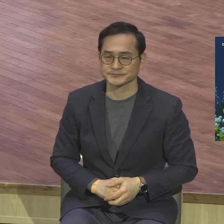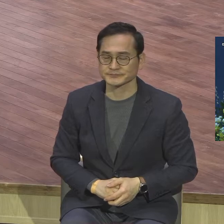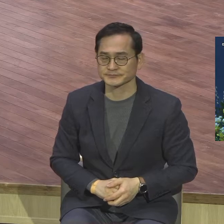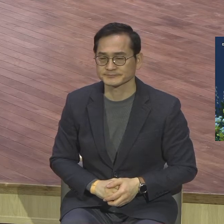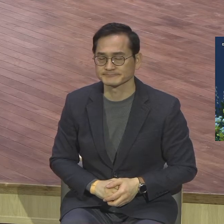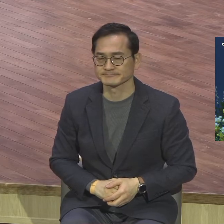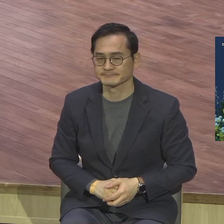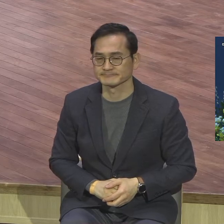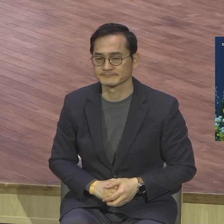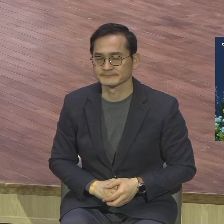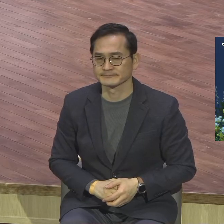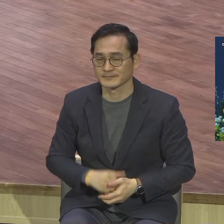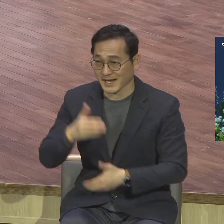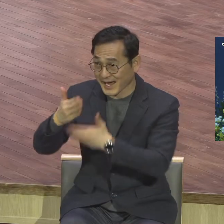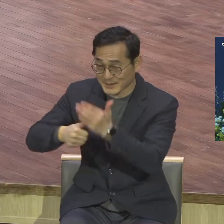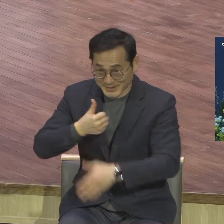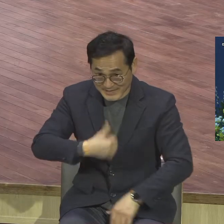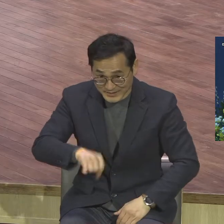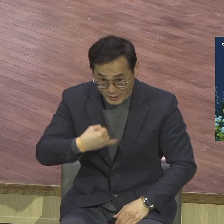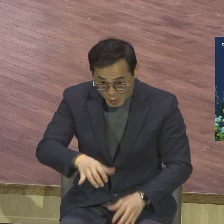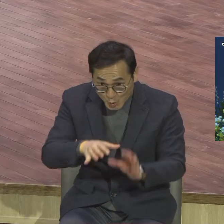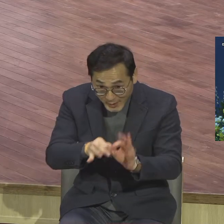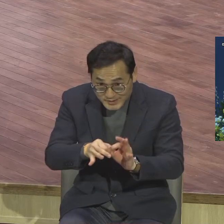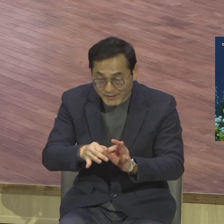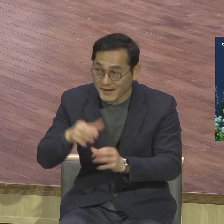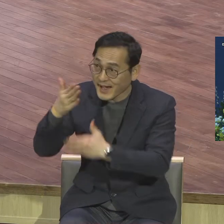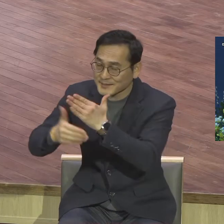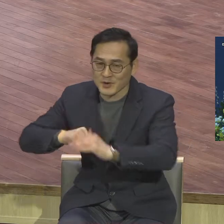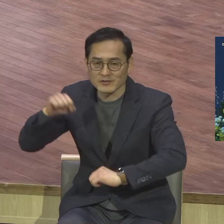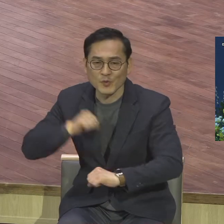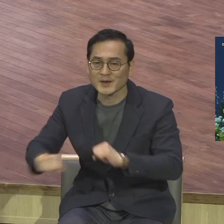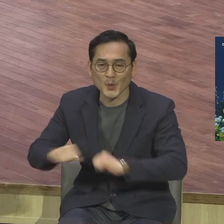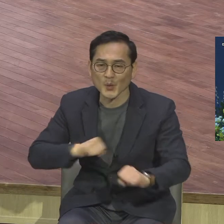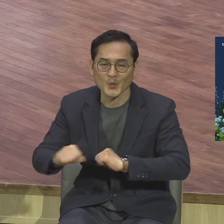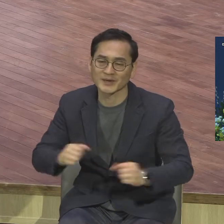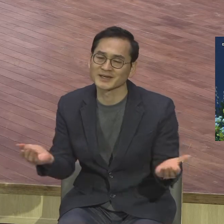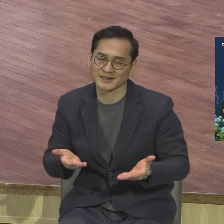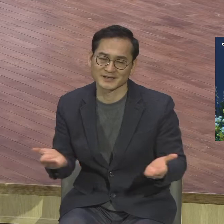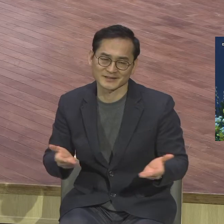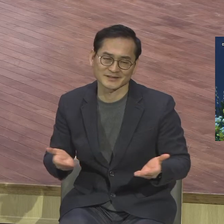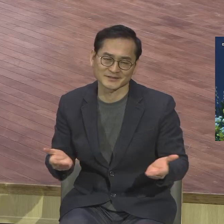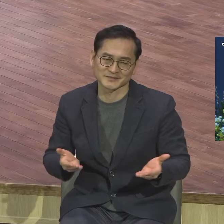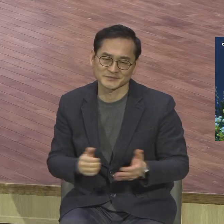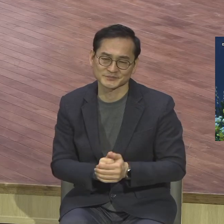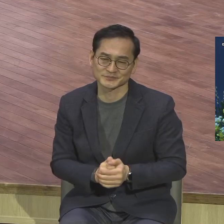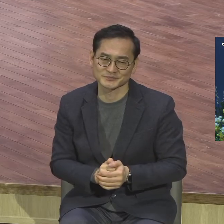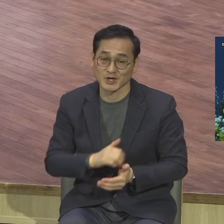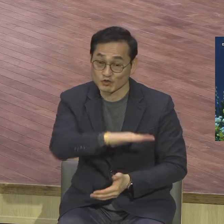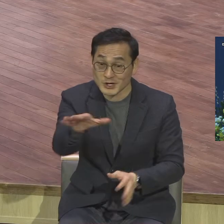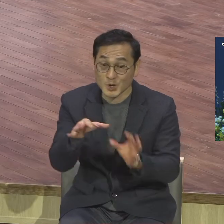향한 일하심은 너무 놀랍지요 하나님은 우리를 위해서 큰 기를 내시는 웨이 메이크